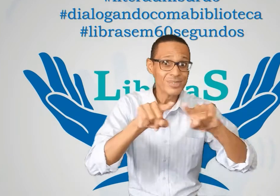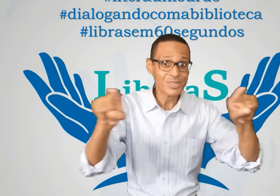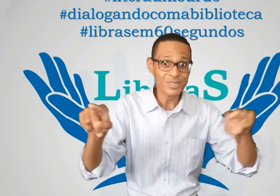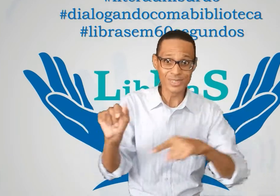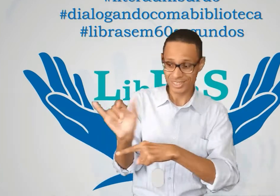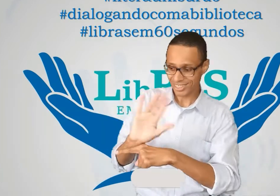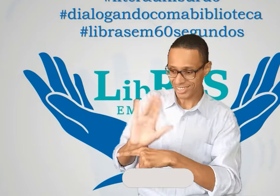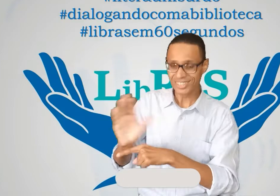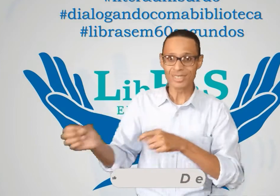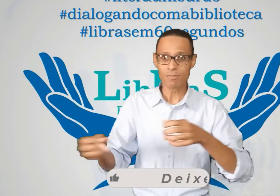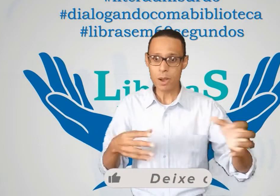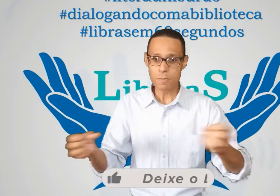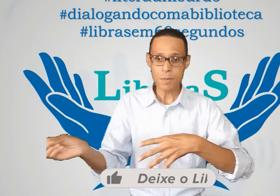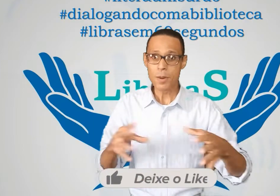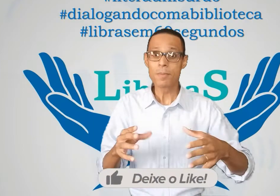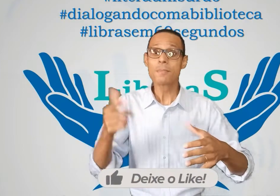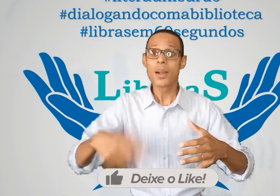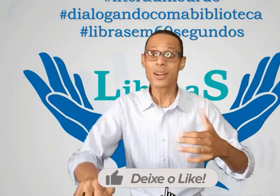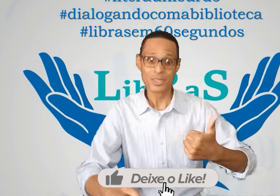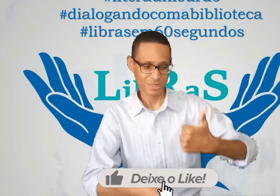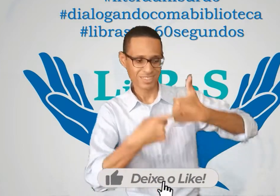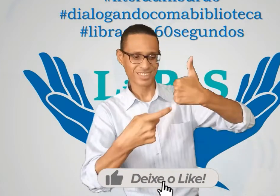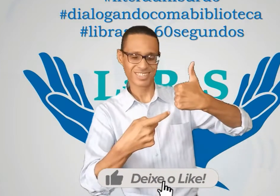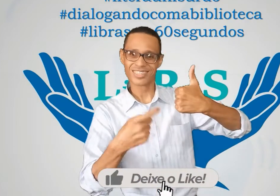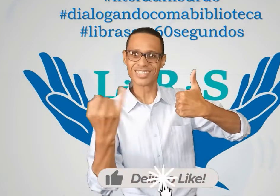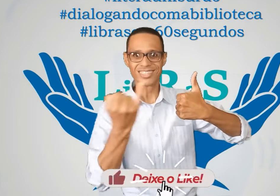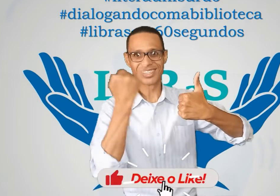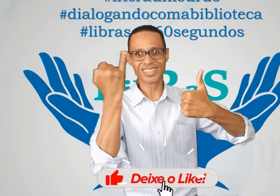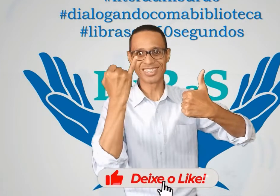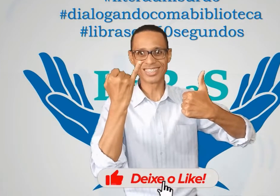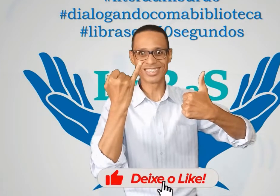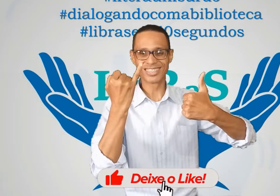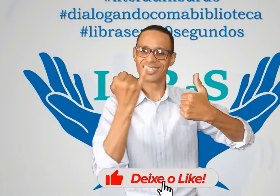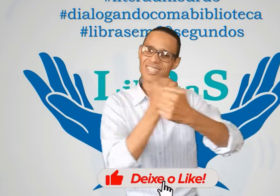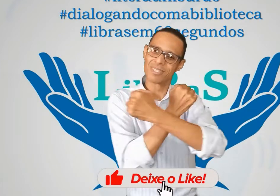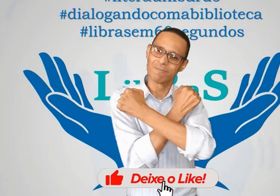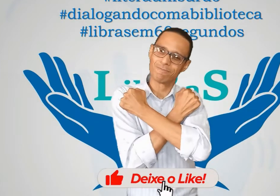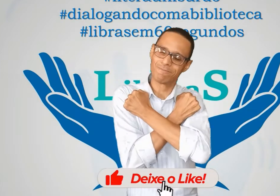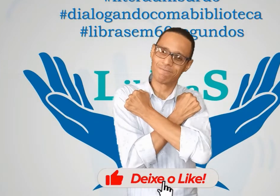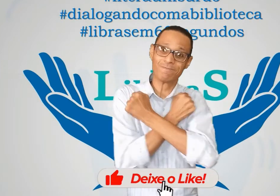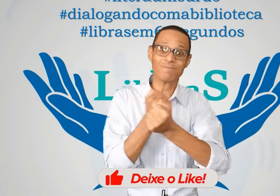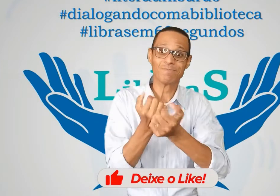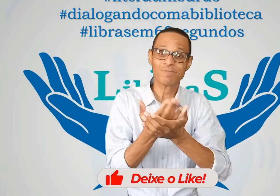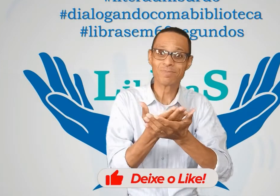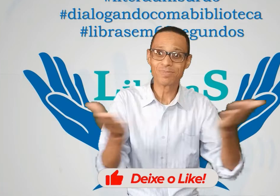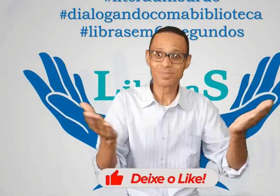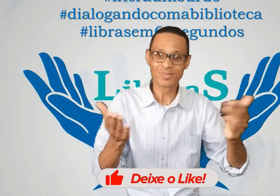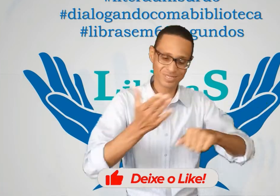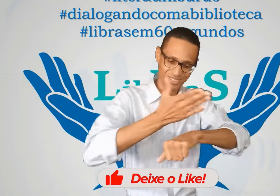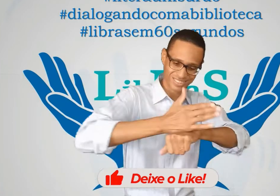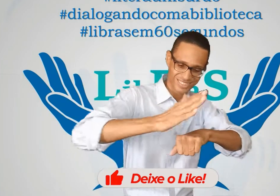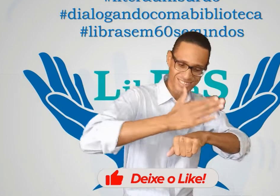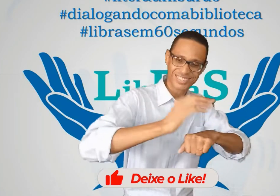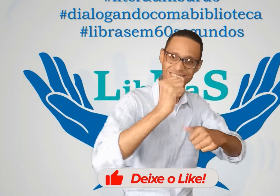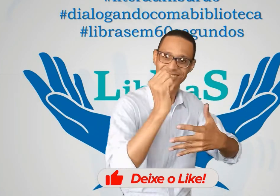apresentações vídeos e o seu precioso like. Um super abraço sinalizado do Libras em Prática.